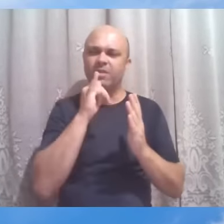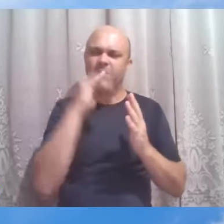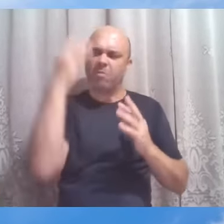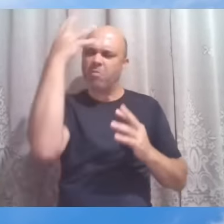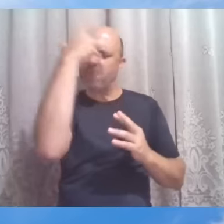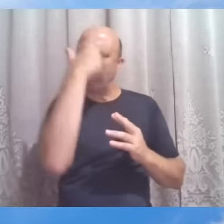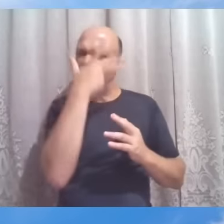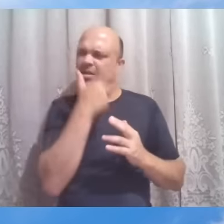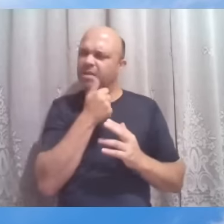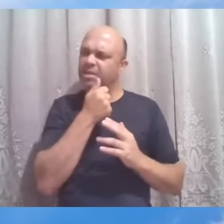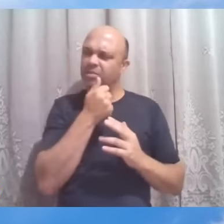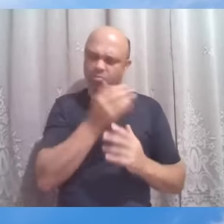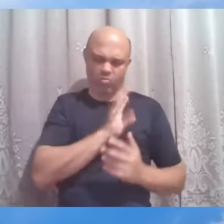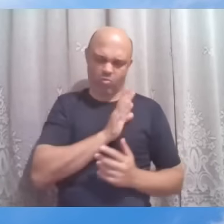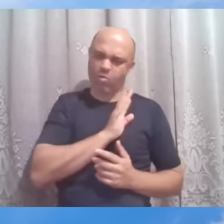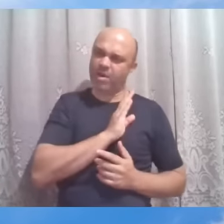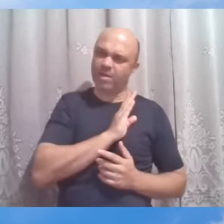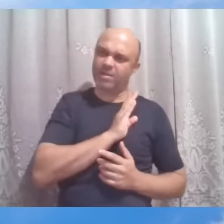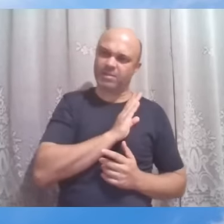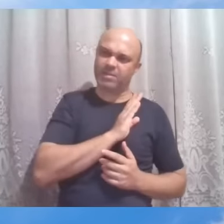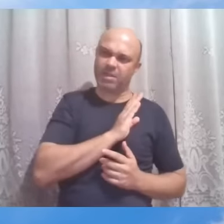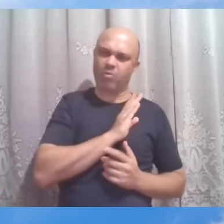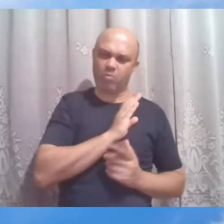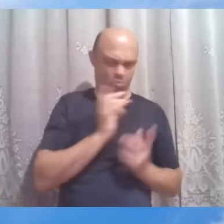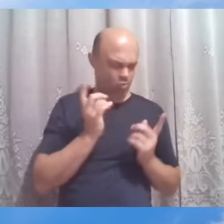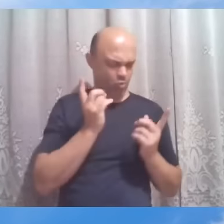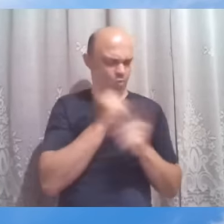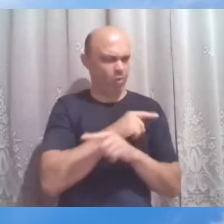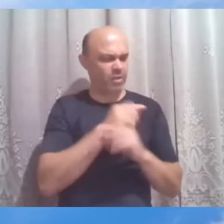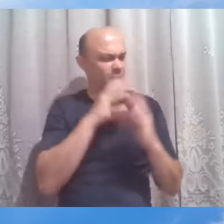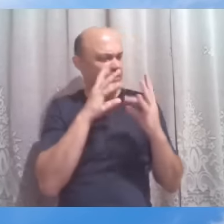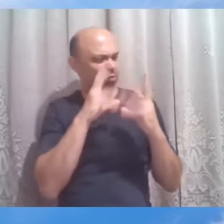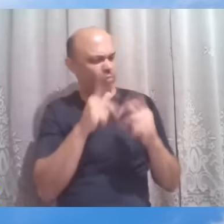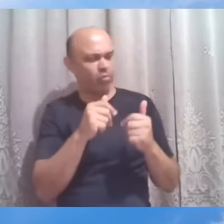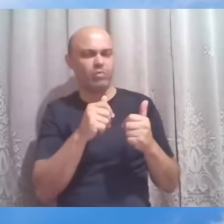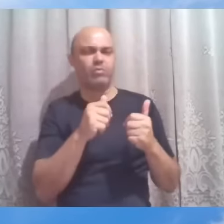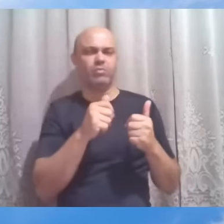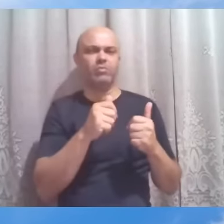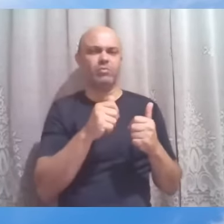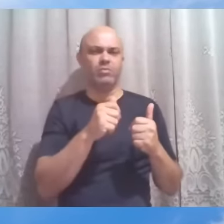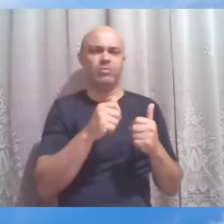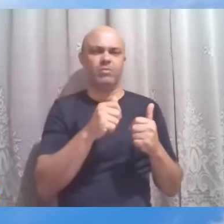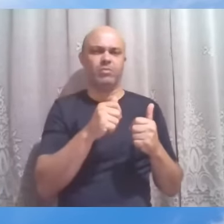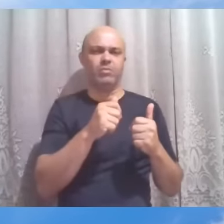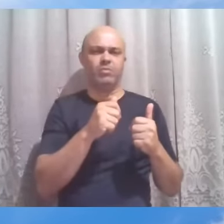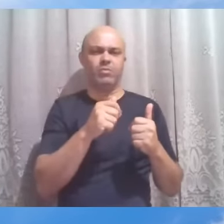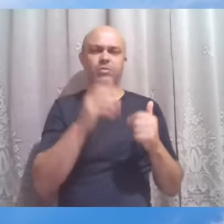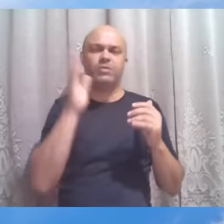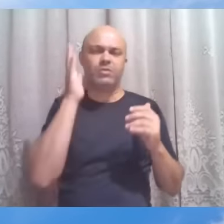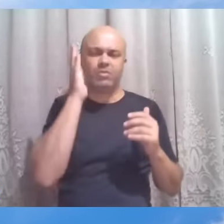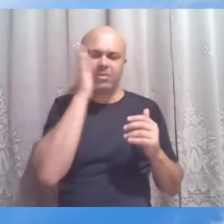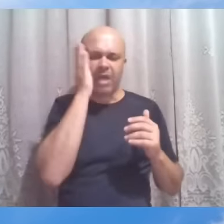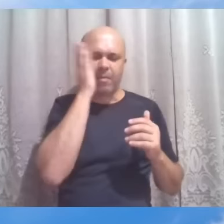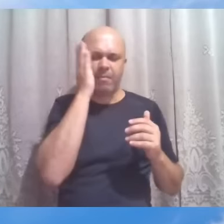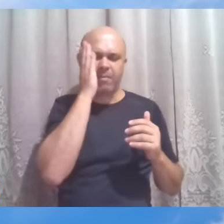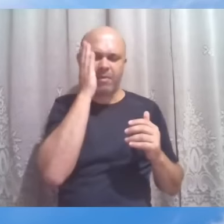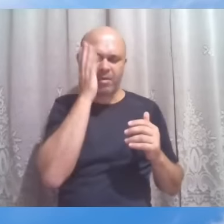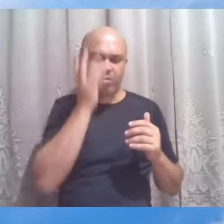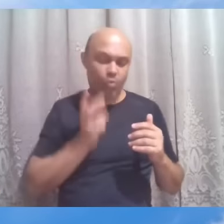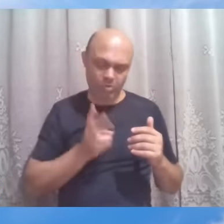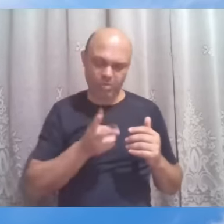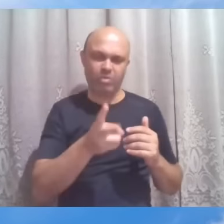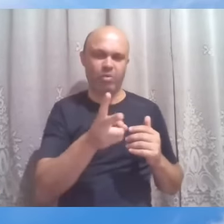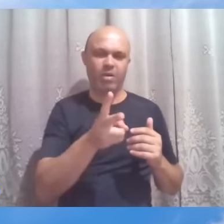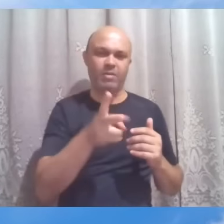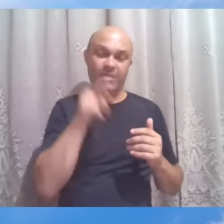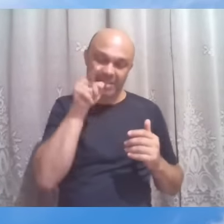de um coração que, contra todas as possibilidades e resistências, soube perseverar. E isso será a